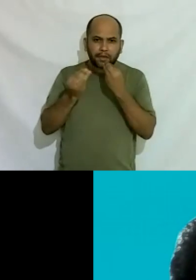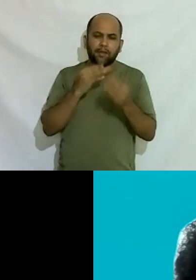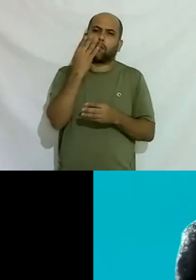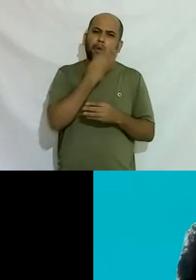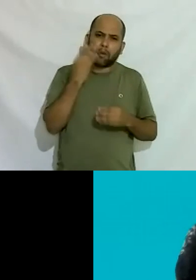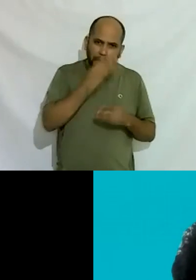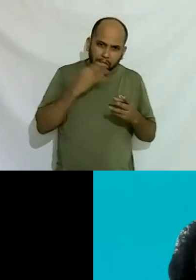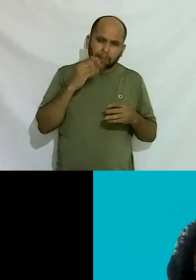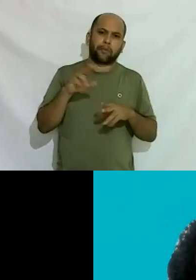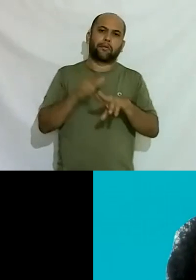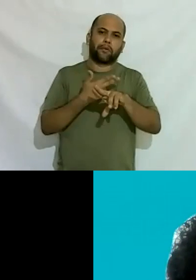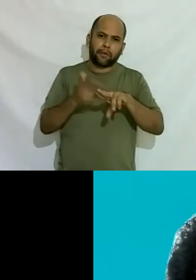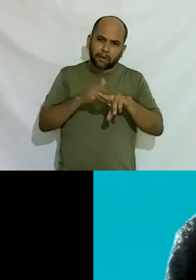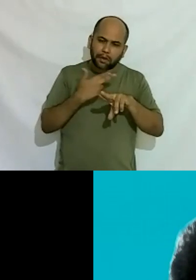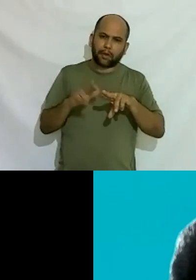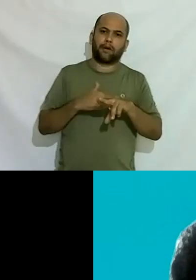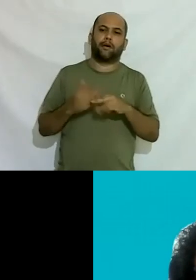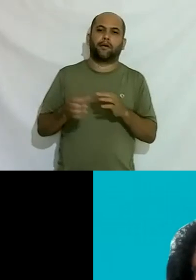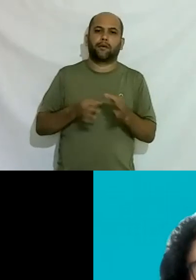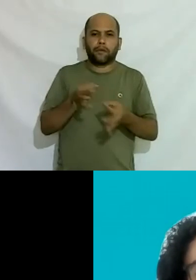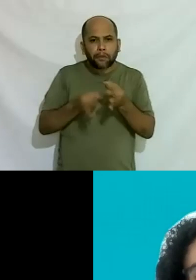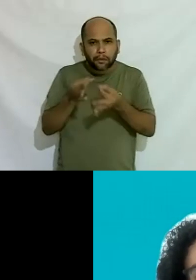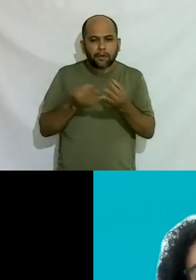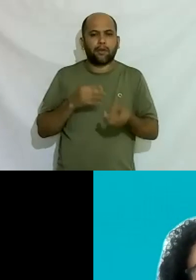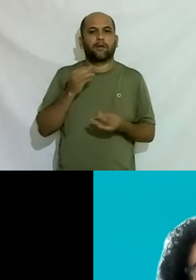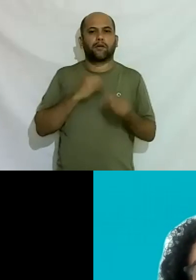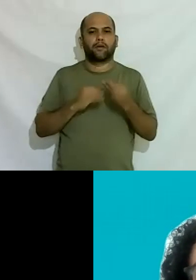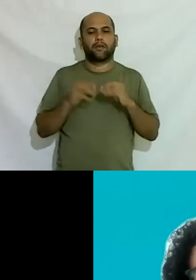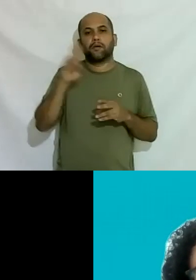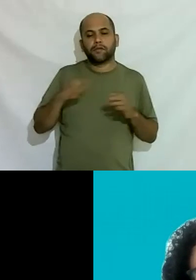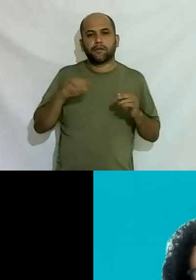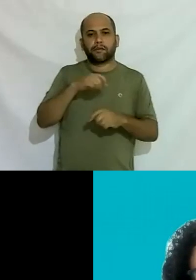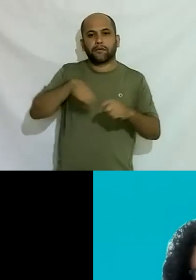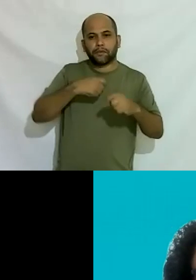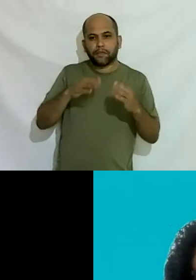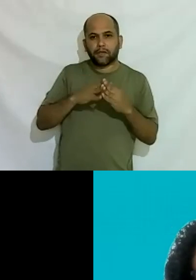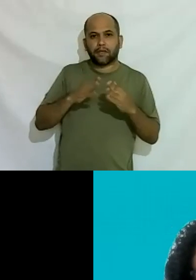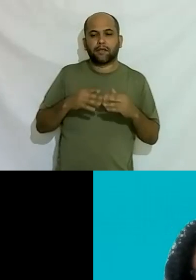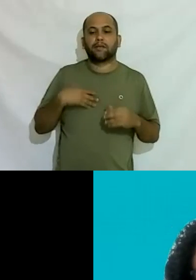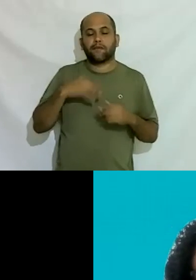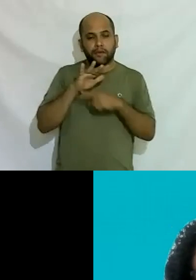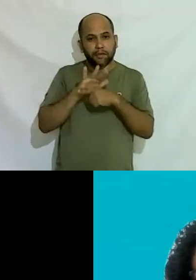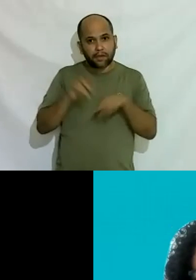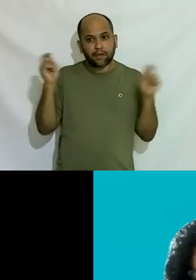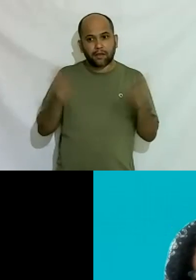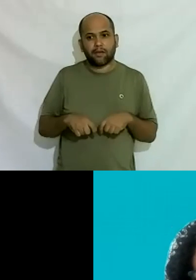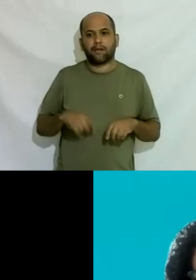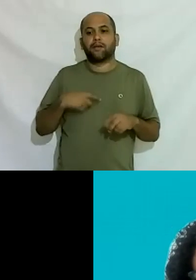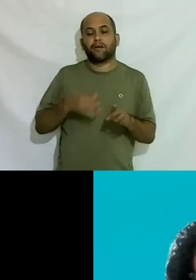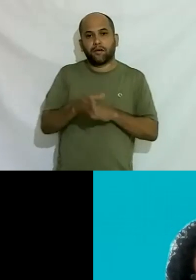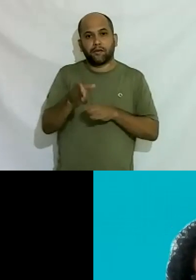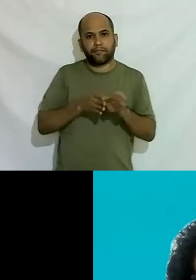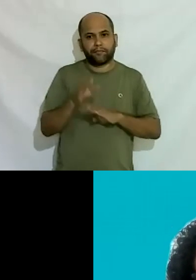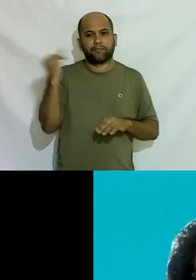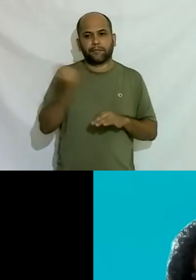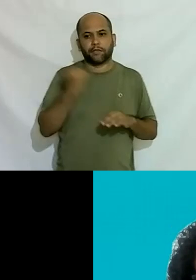brigadeiro que vende está usando a cozinha de casa para começar a empreender e ela vai te ajudar com dicas muito importantes aí